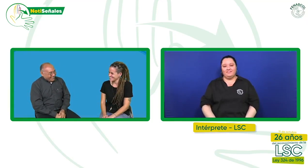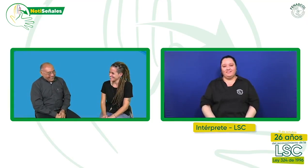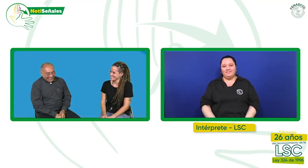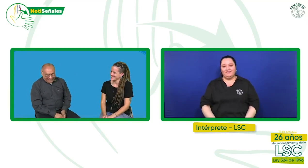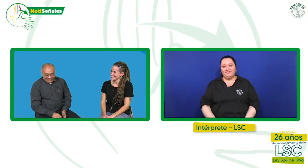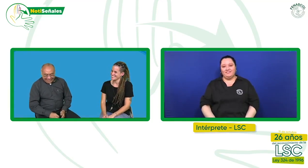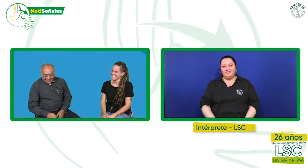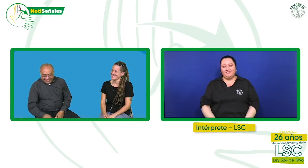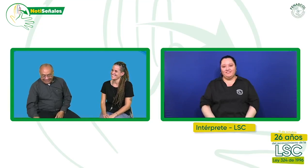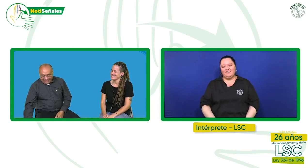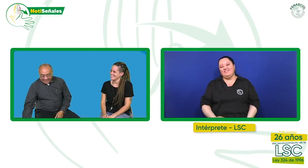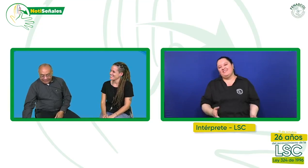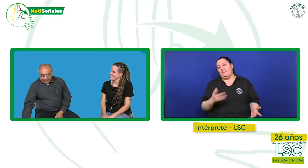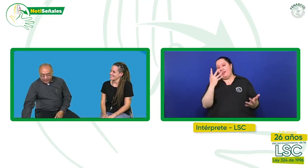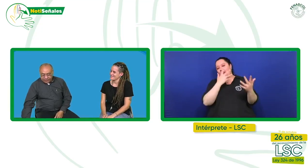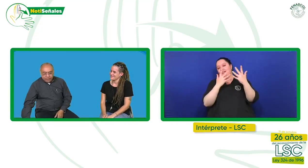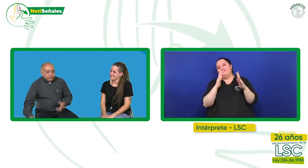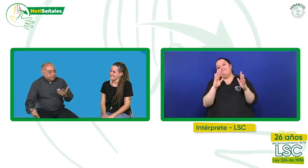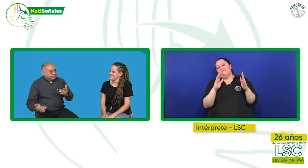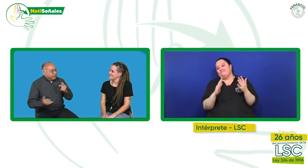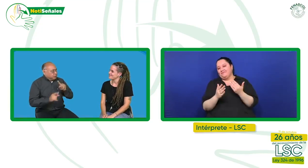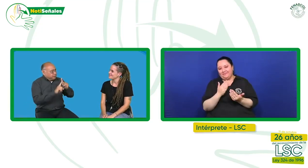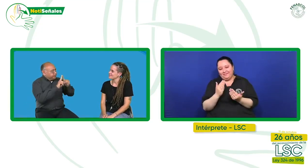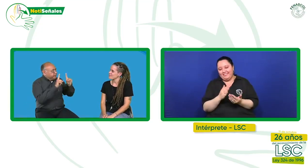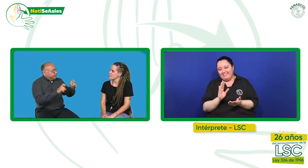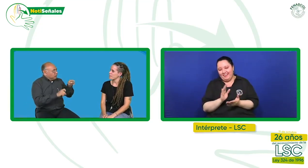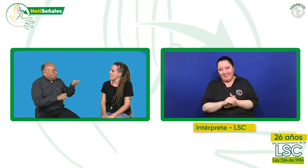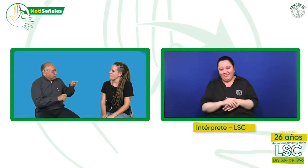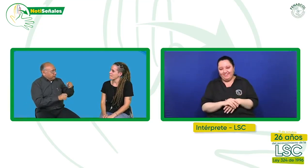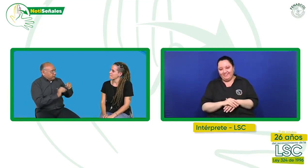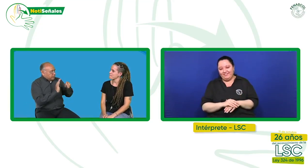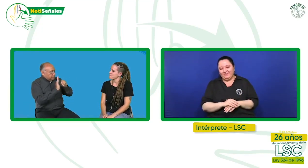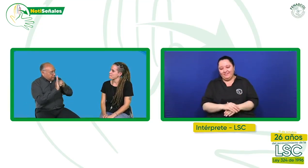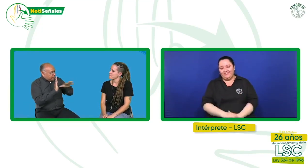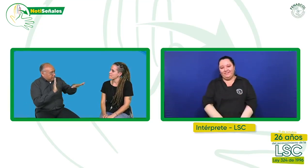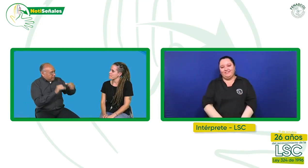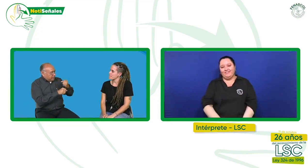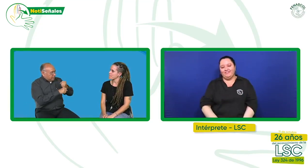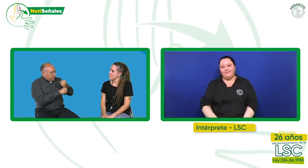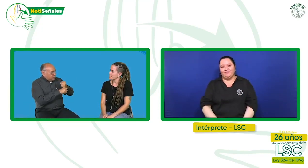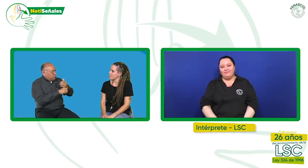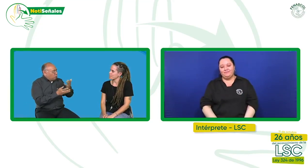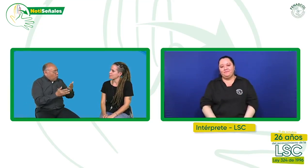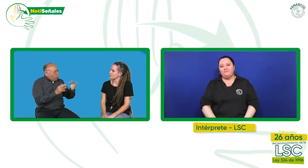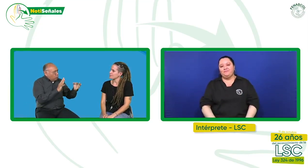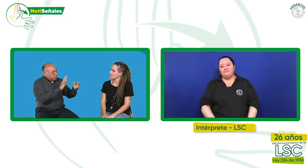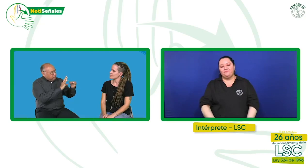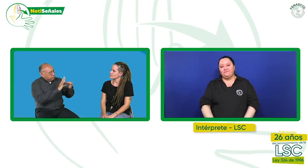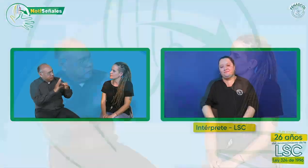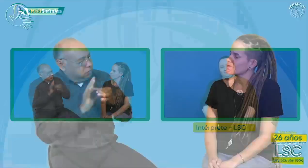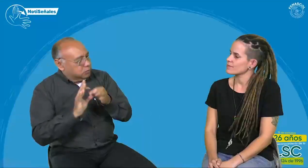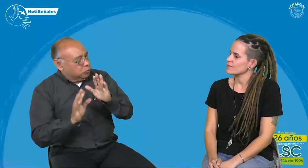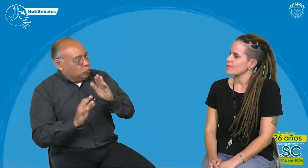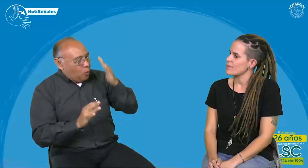Es fácil confundirnos, sí. Bueno, y quisiera preguntarte también acerca del trabajo que se hace allí en el CENELSE.